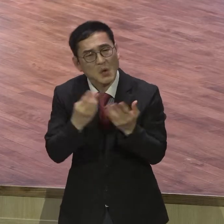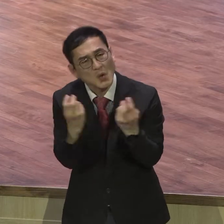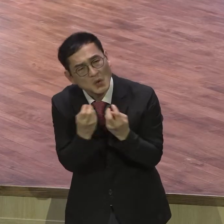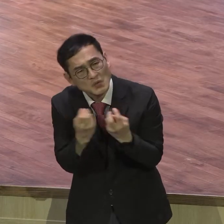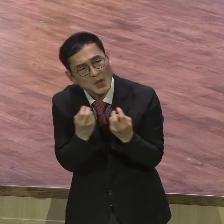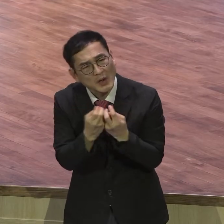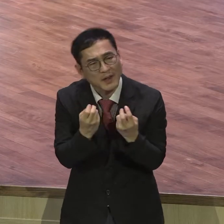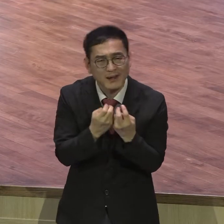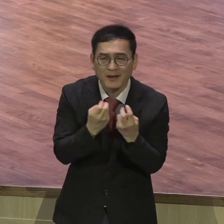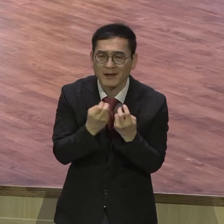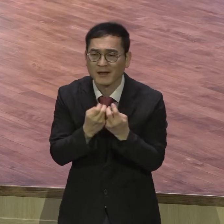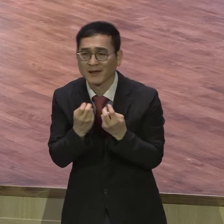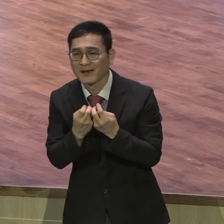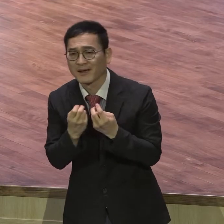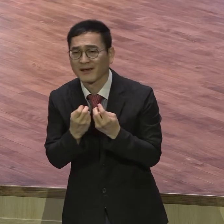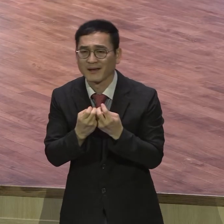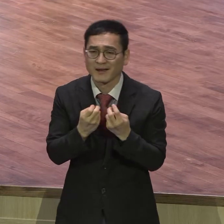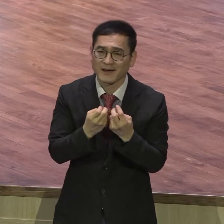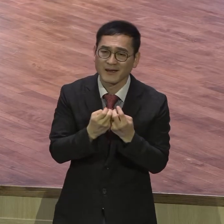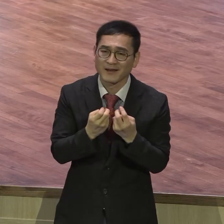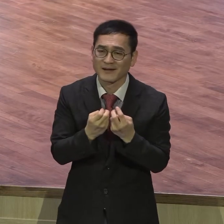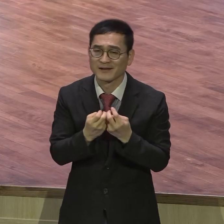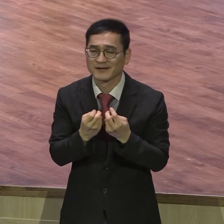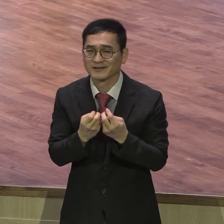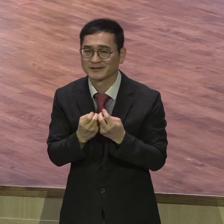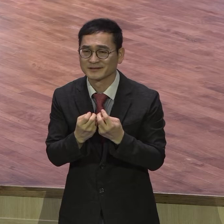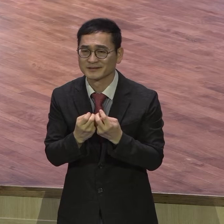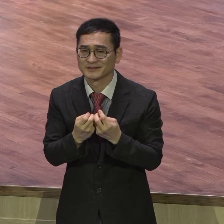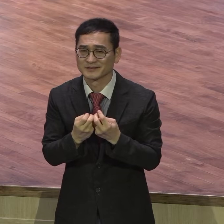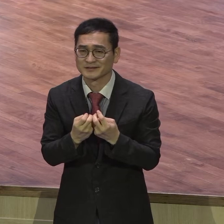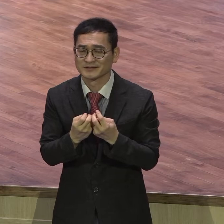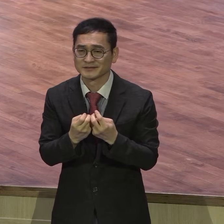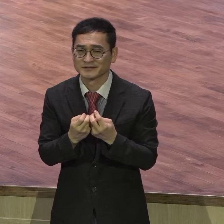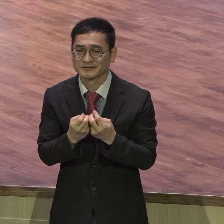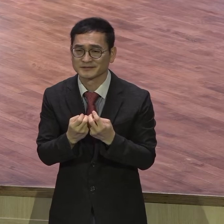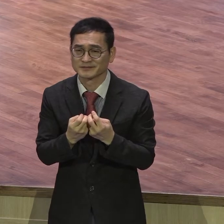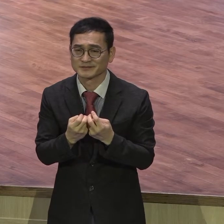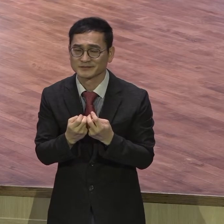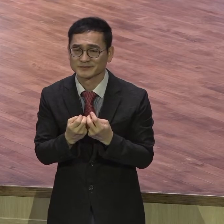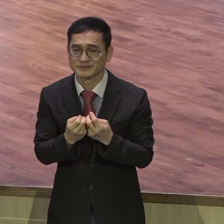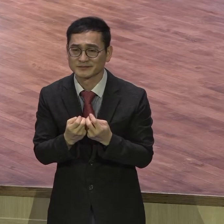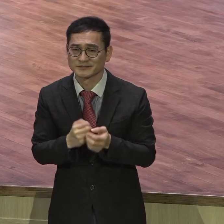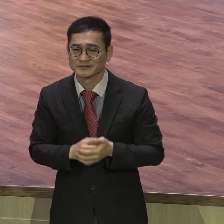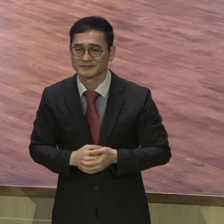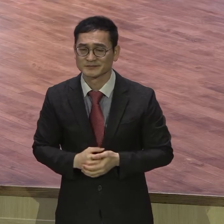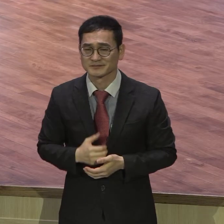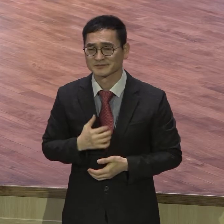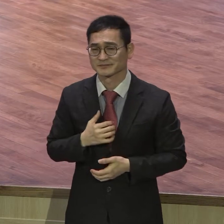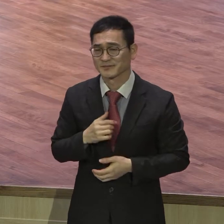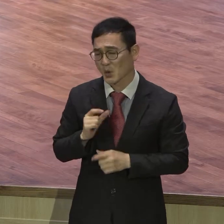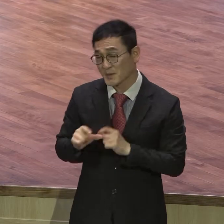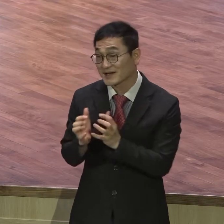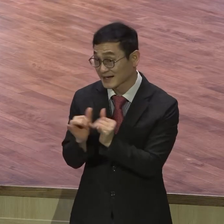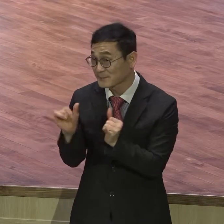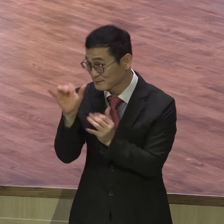경우가 많아요. 신앙생활의 지름길은 다른 게 아니에요. 하나님의 말씀에 대한